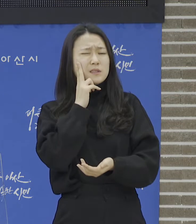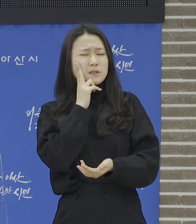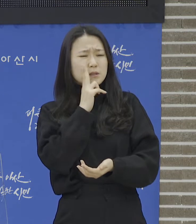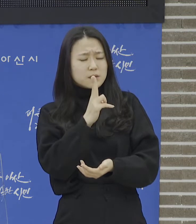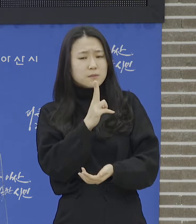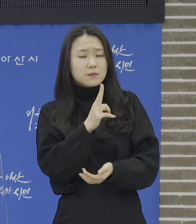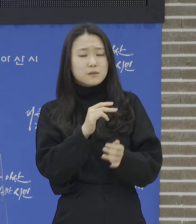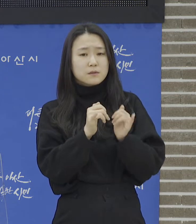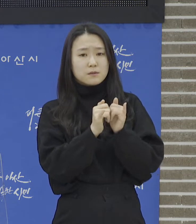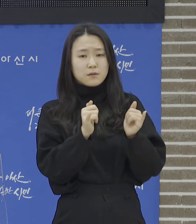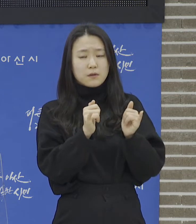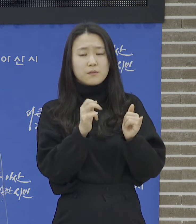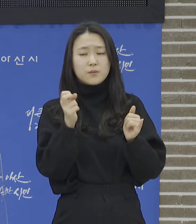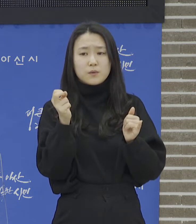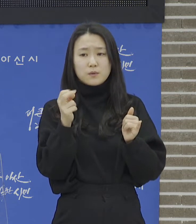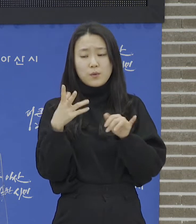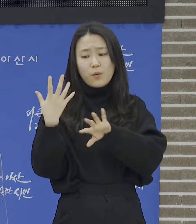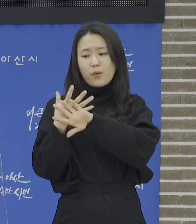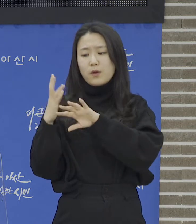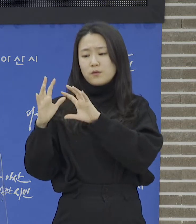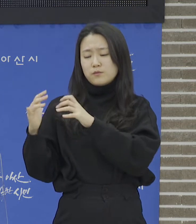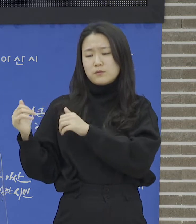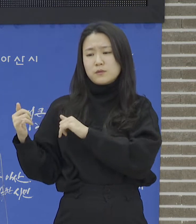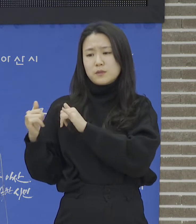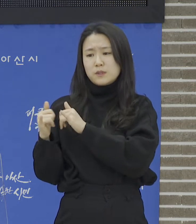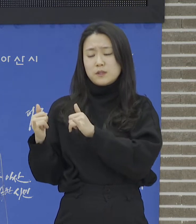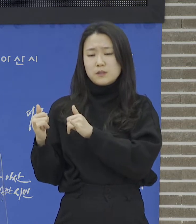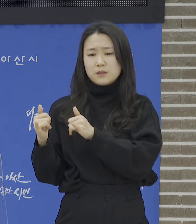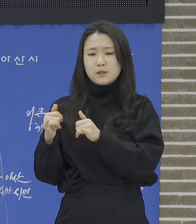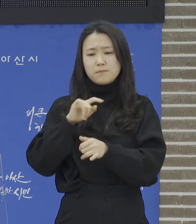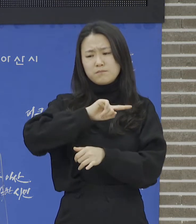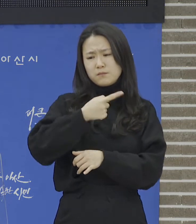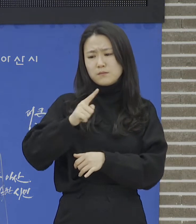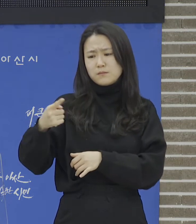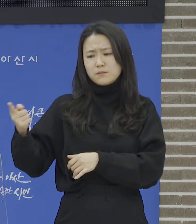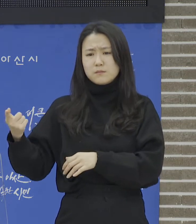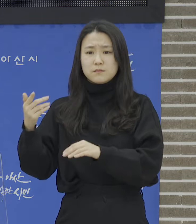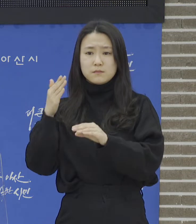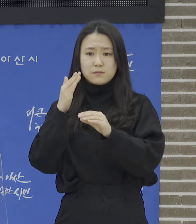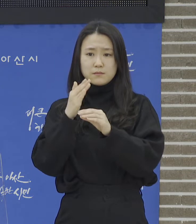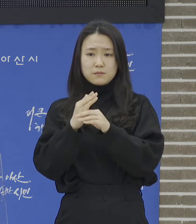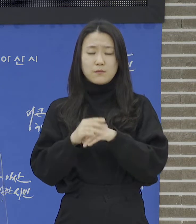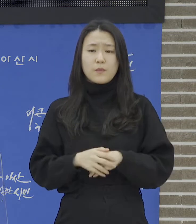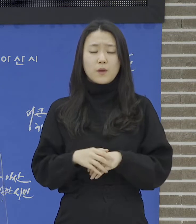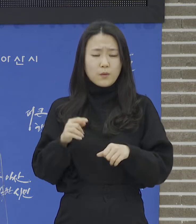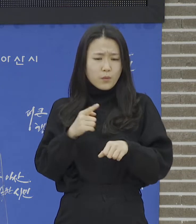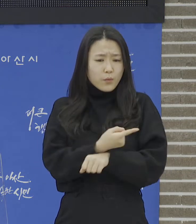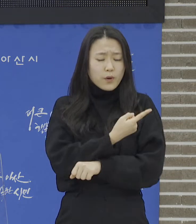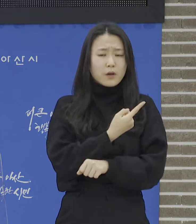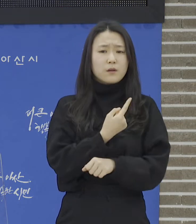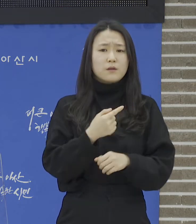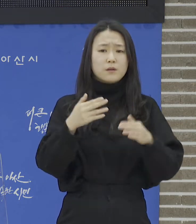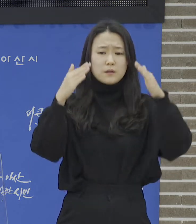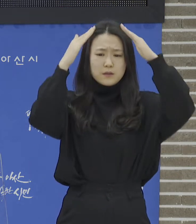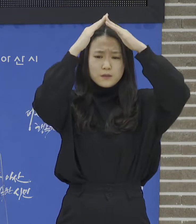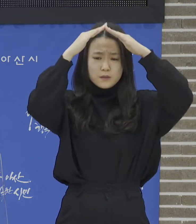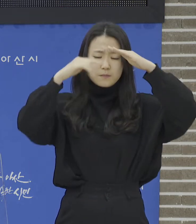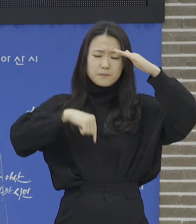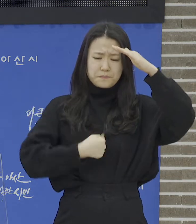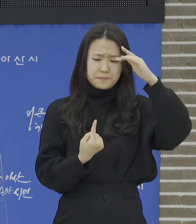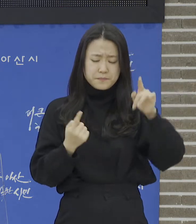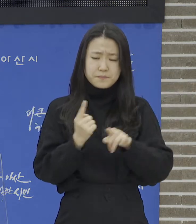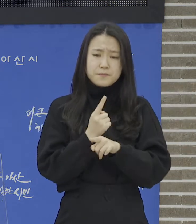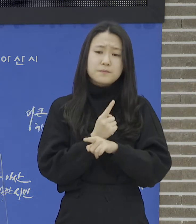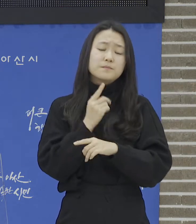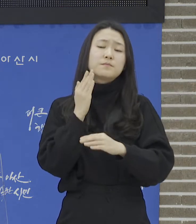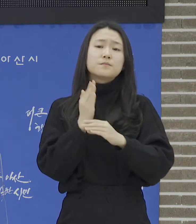입소 처리되며 그 외에는 재택치료로 치료를 진행 중에 있습니다. 코로나 이후에